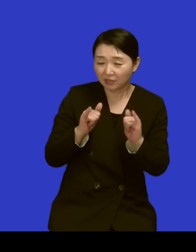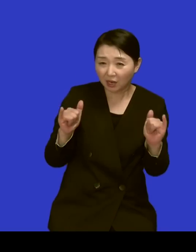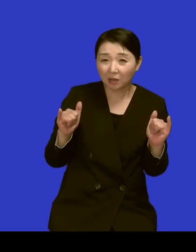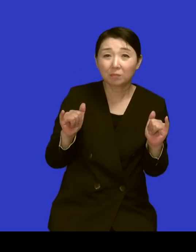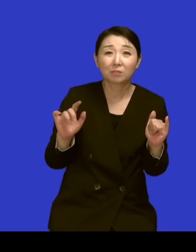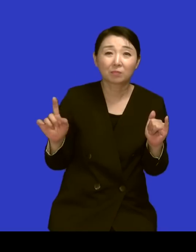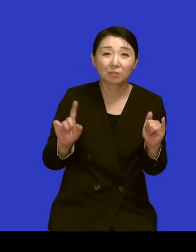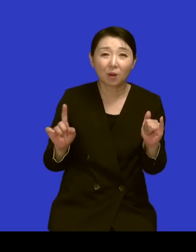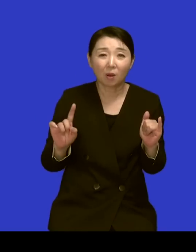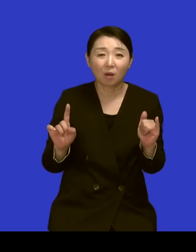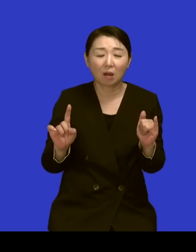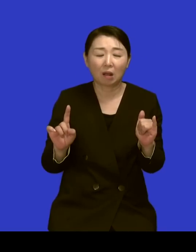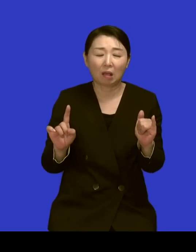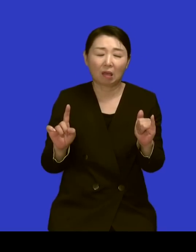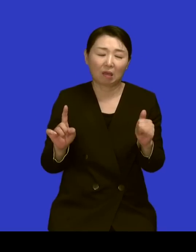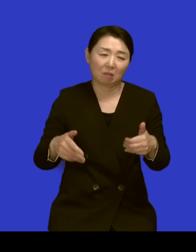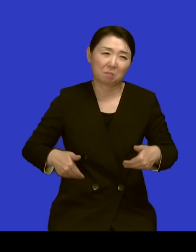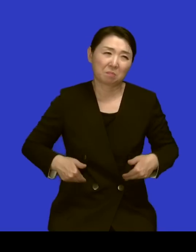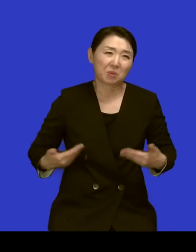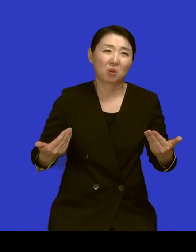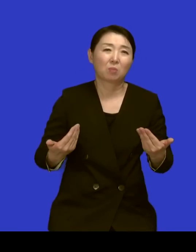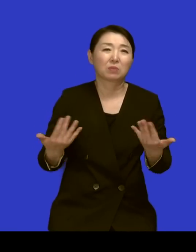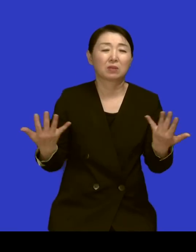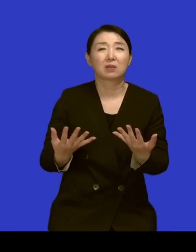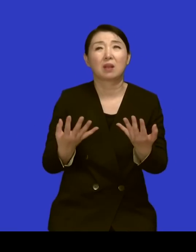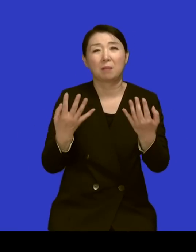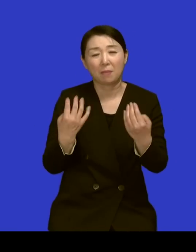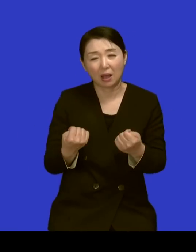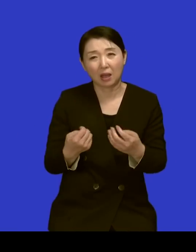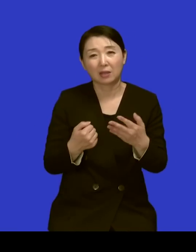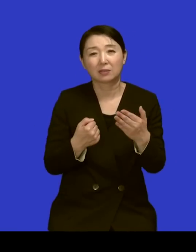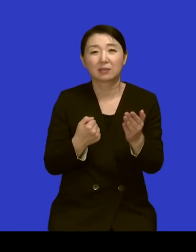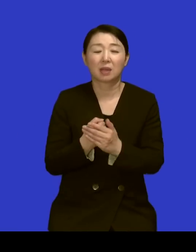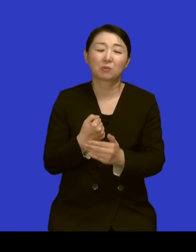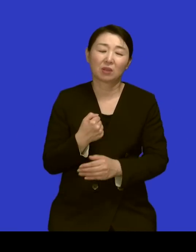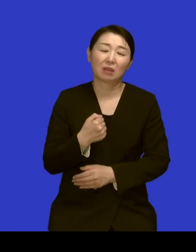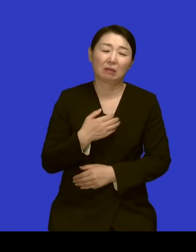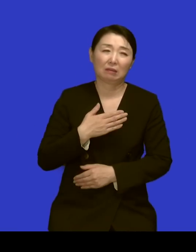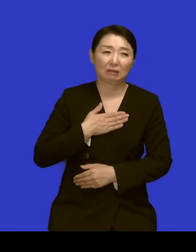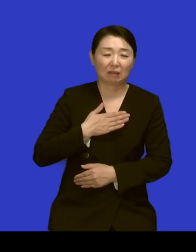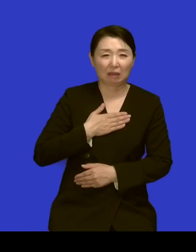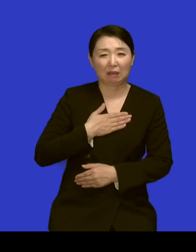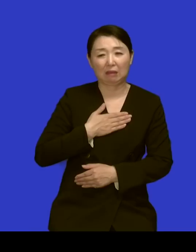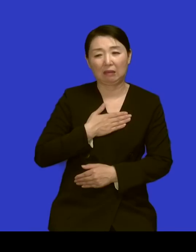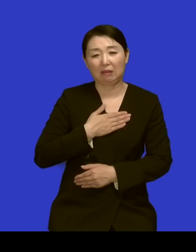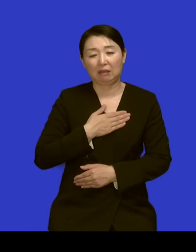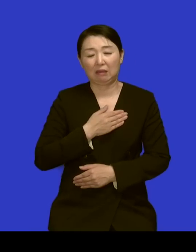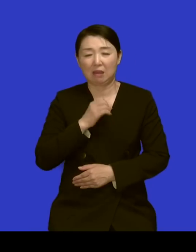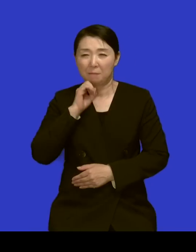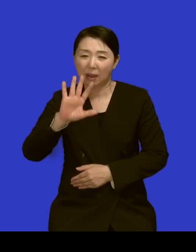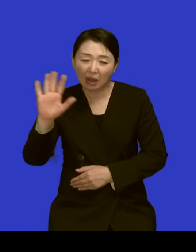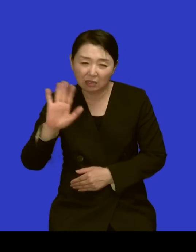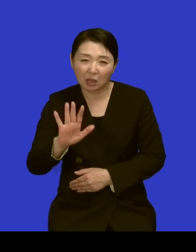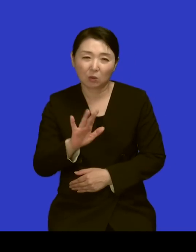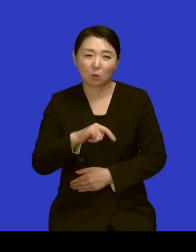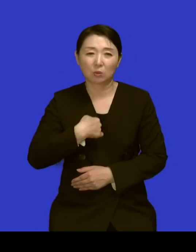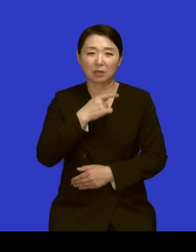얘기들 많이 하니까 나라도 입을 좀 닫고 살아와야 되겠다 네 네 말을 안 하고 살면 어떨까? 네 네